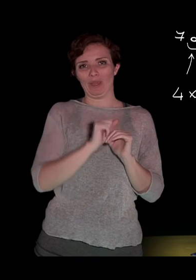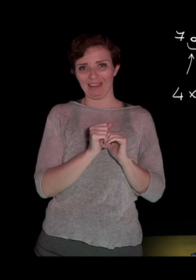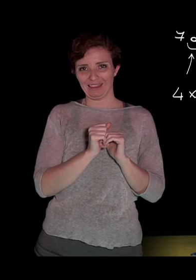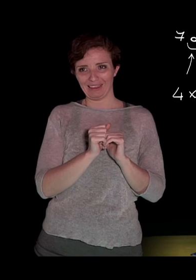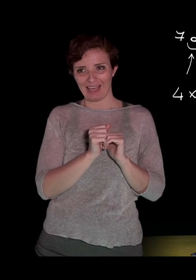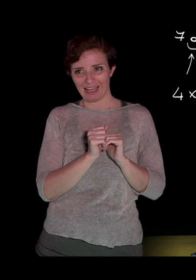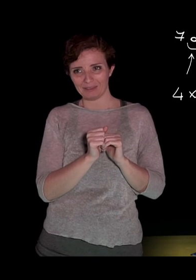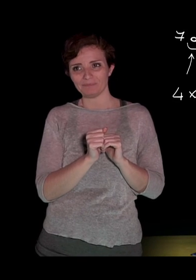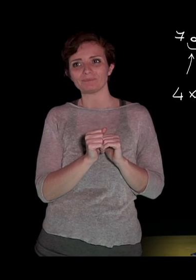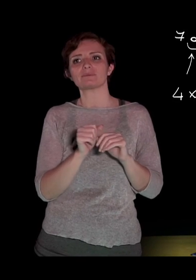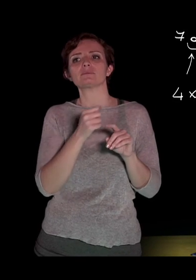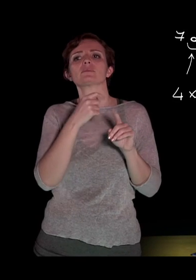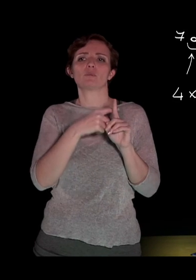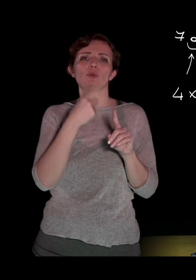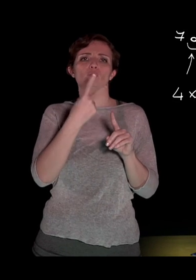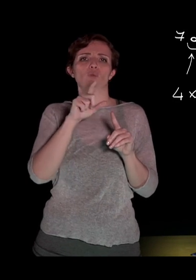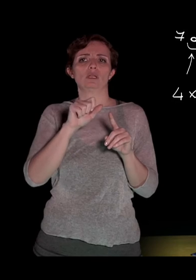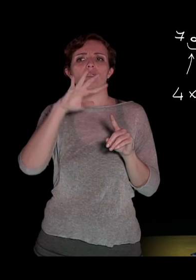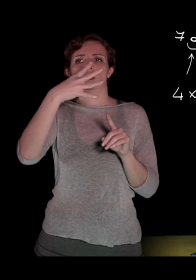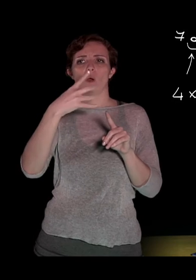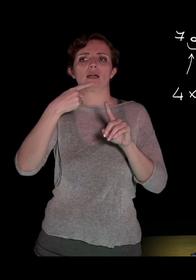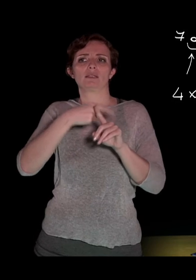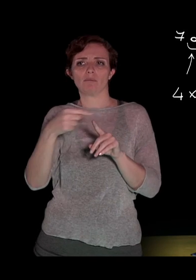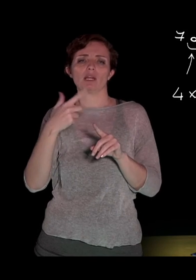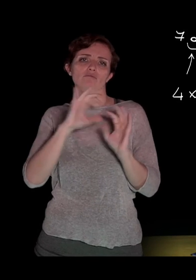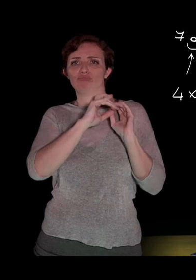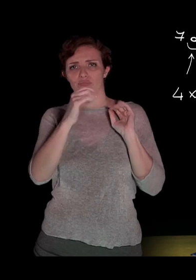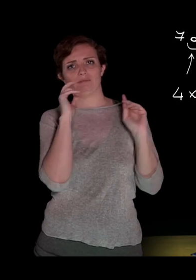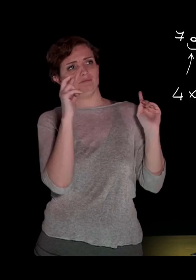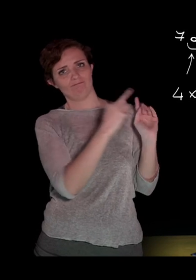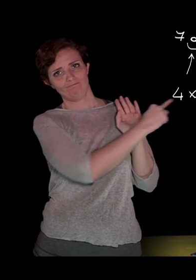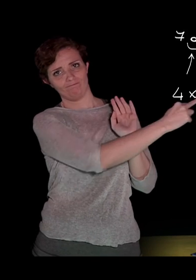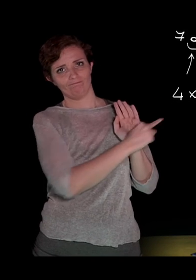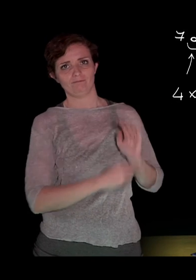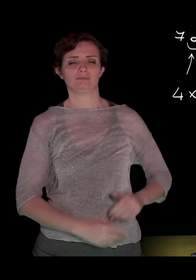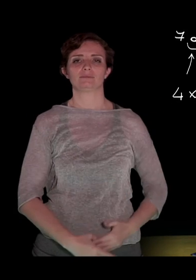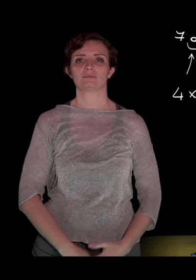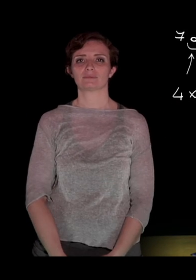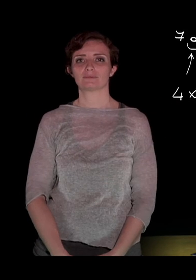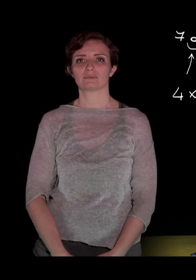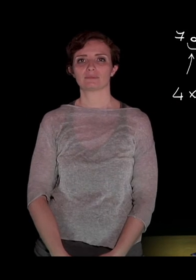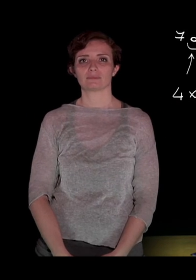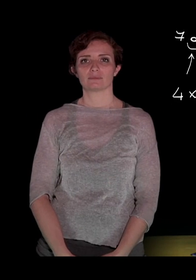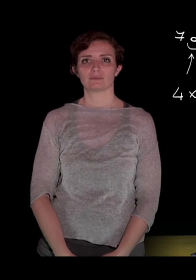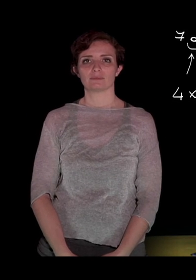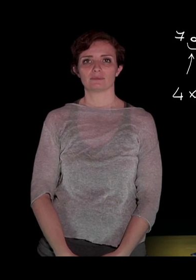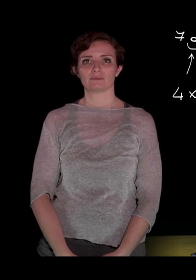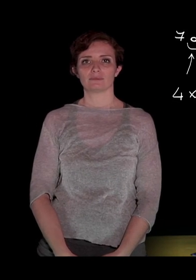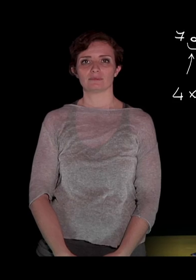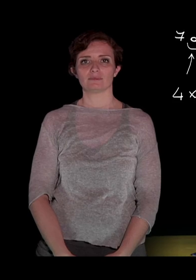più 5.